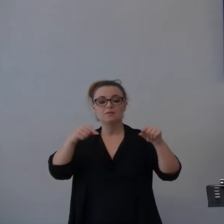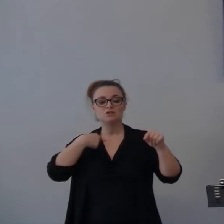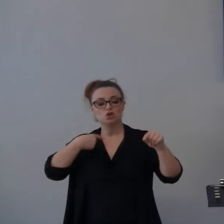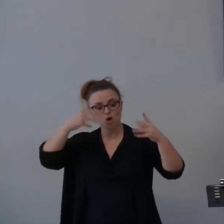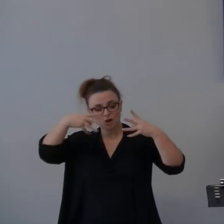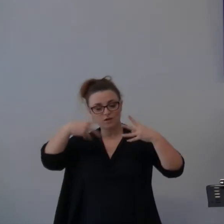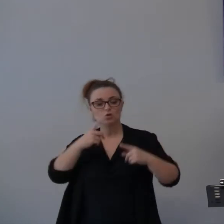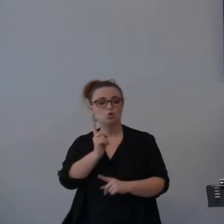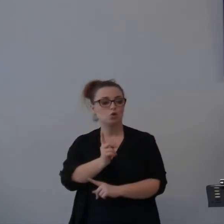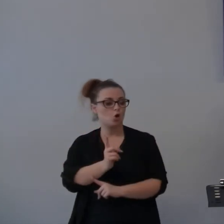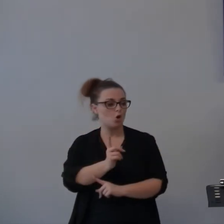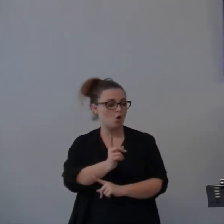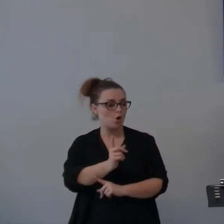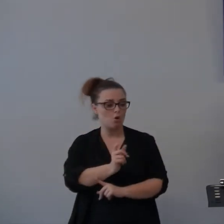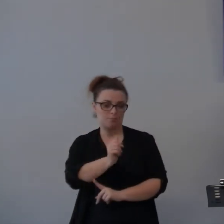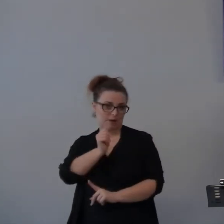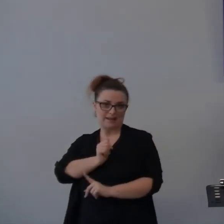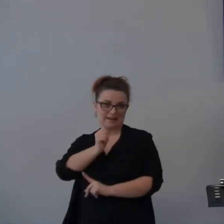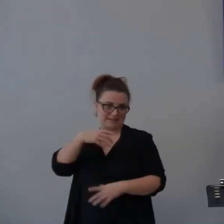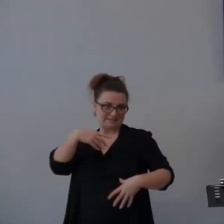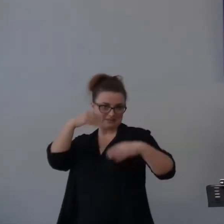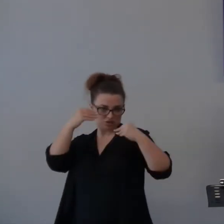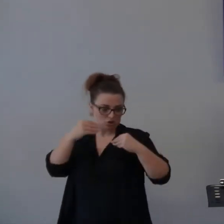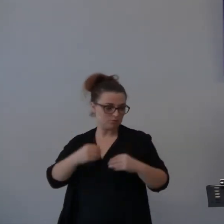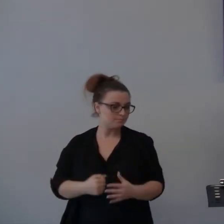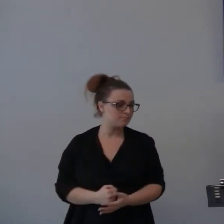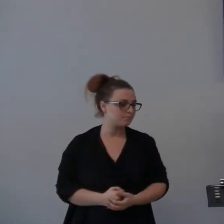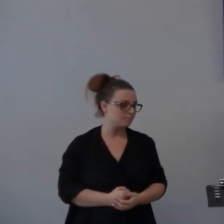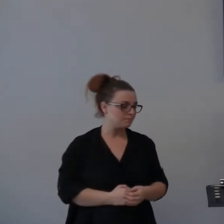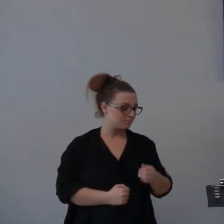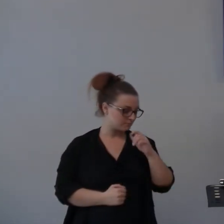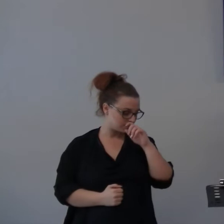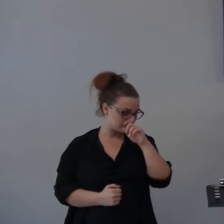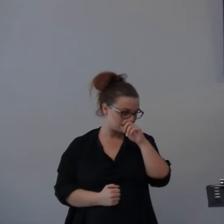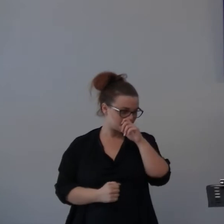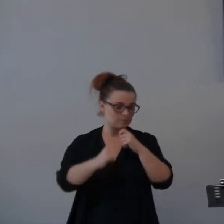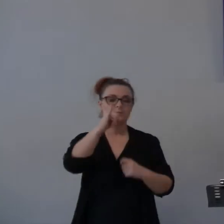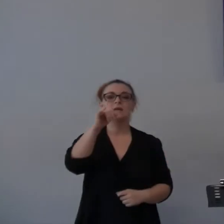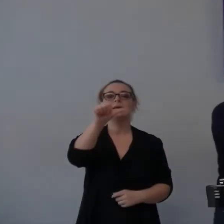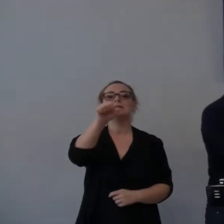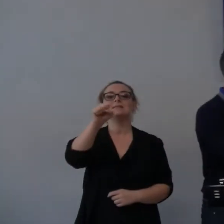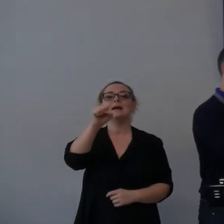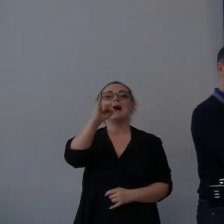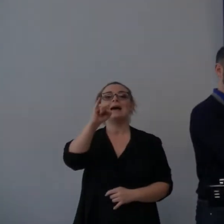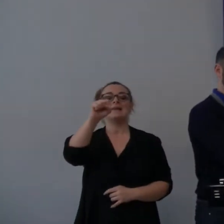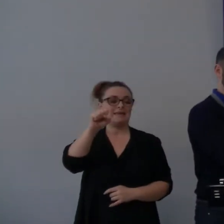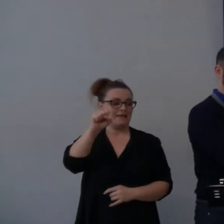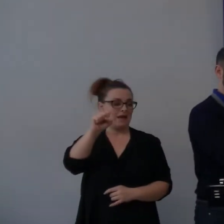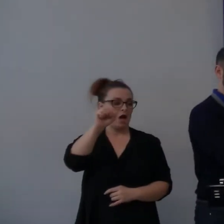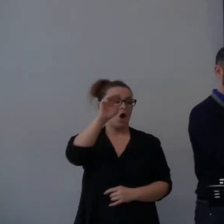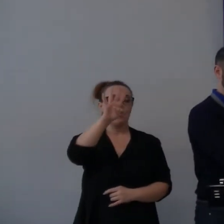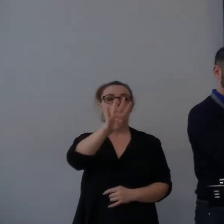prima di iniziare questo percorso di pensiero. Isaia 42,8